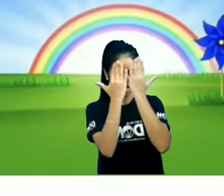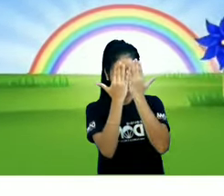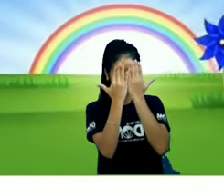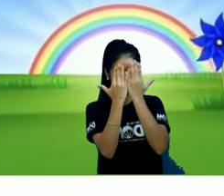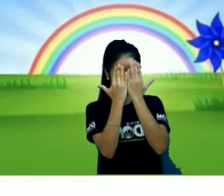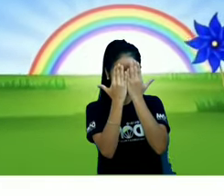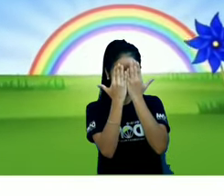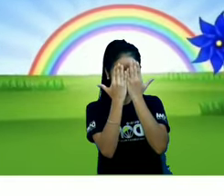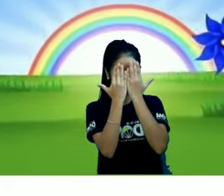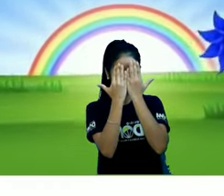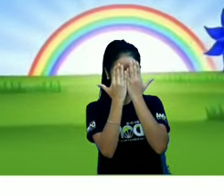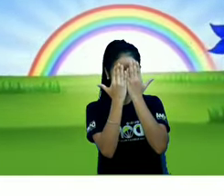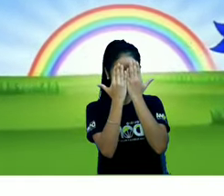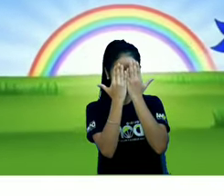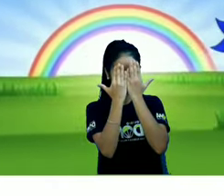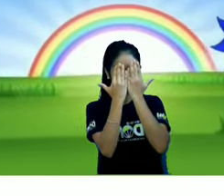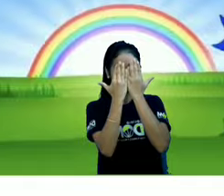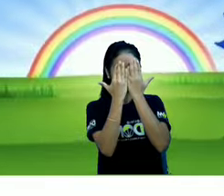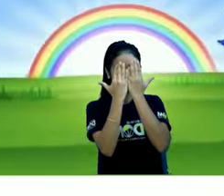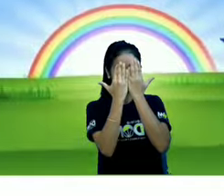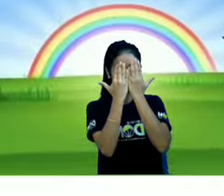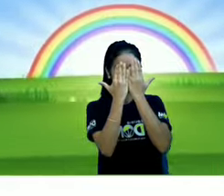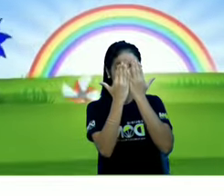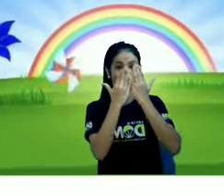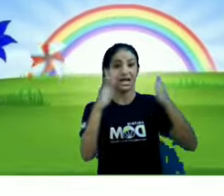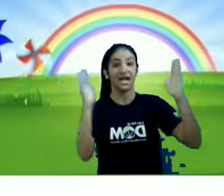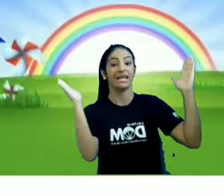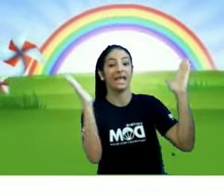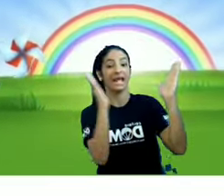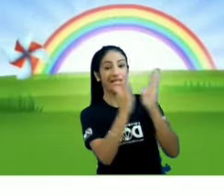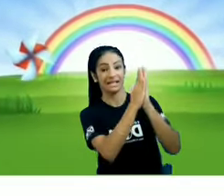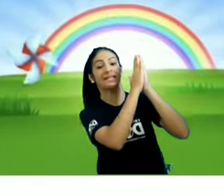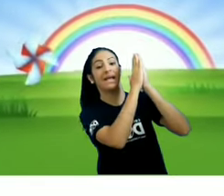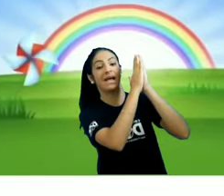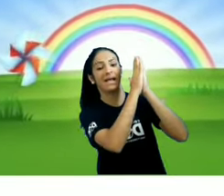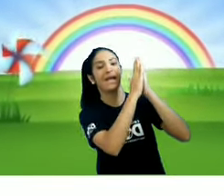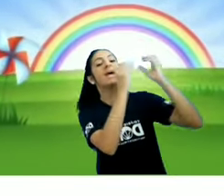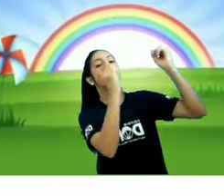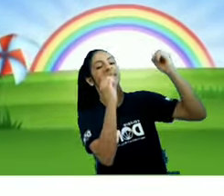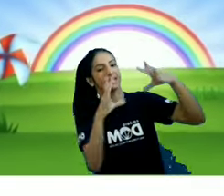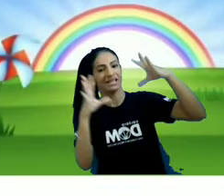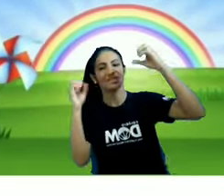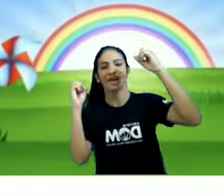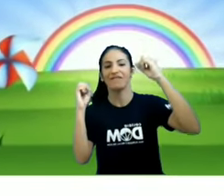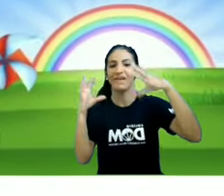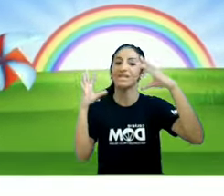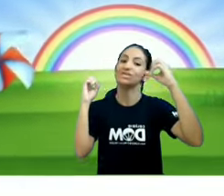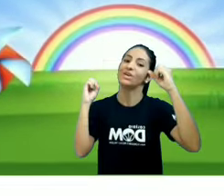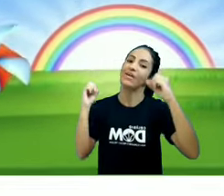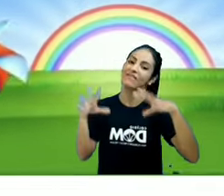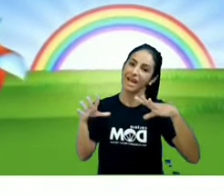escurecendo Fecha a janelinha Que já vai chover